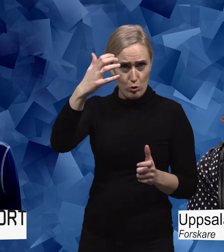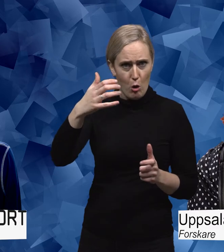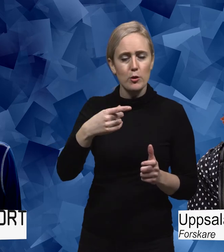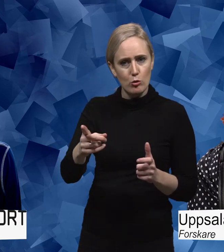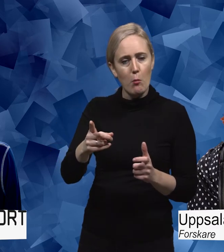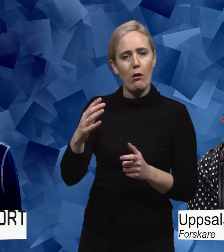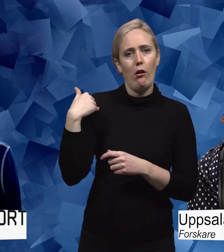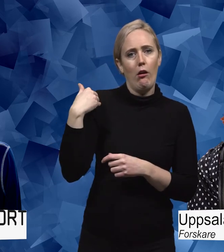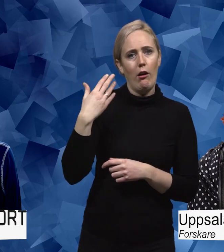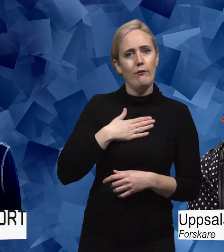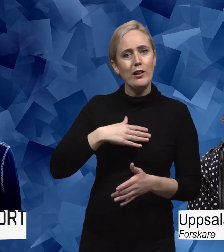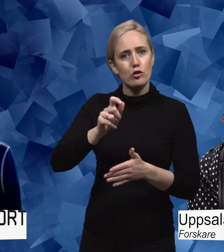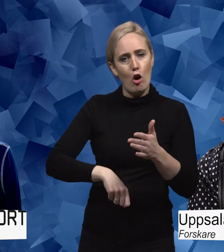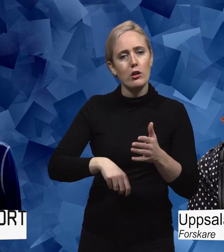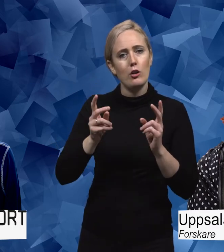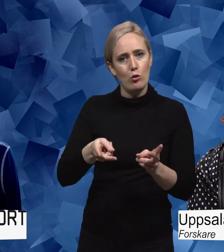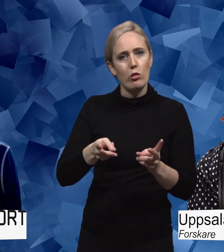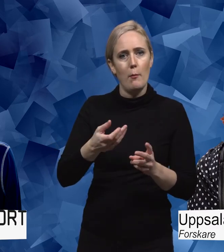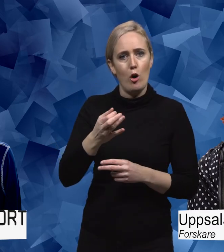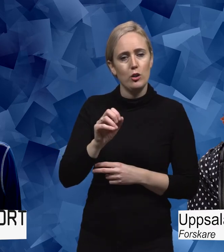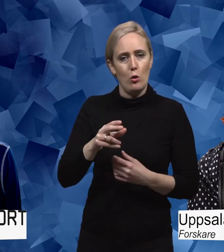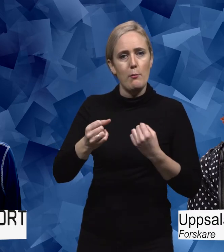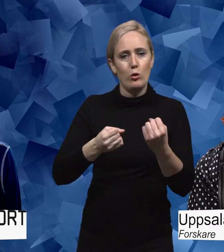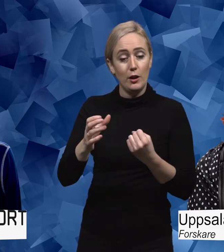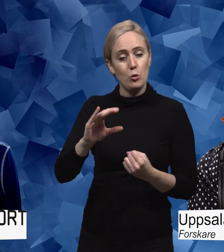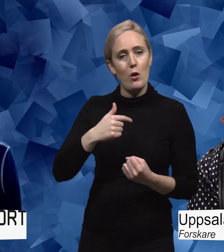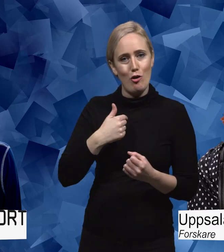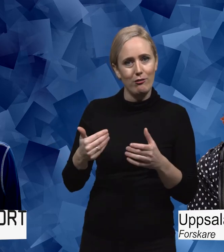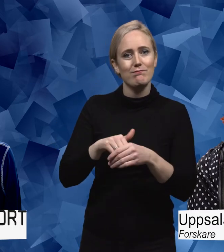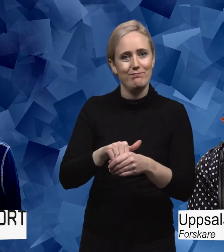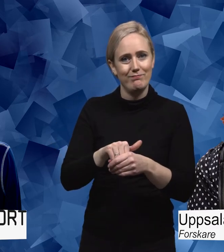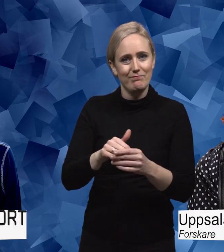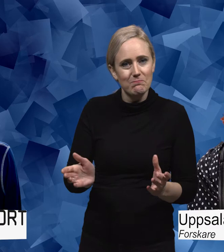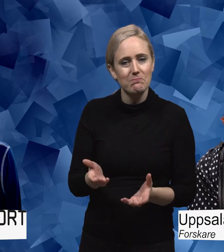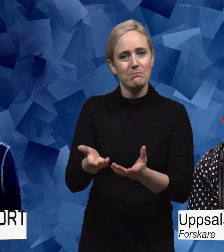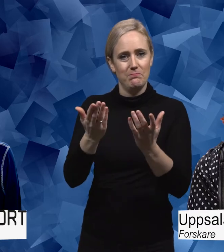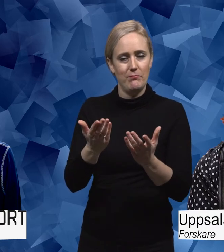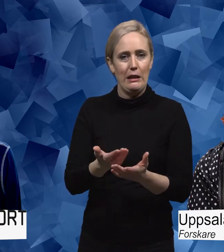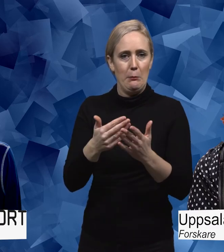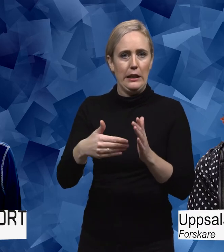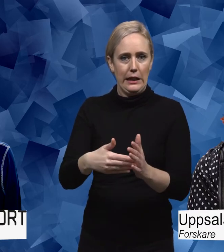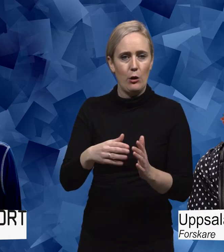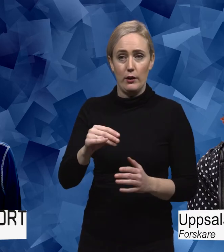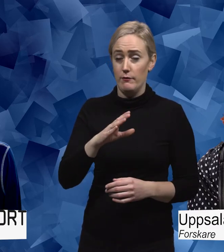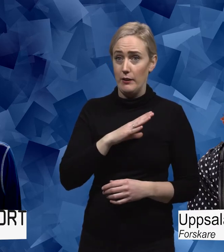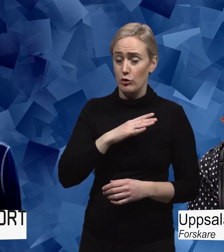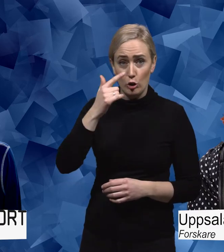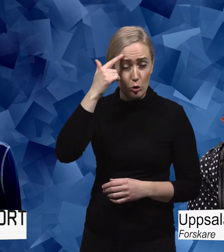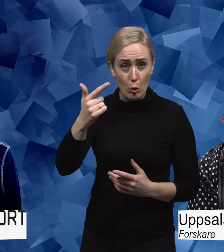Parkinson boxning. Så hakade jag på och hjälpte dem att starta upp det där. Och det har blivit en folkrörelse som är jättehäftig. Jag har